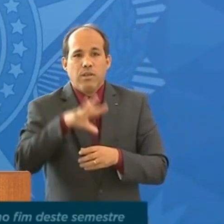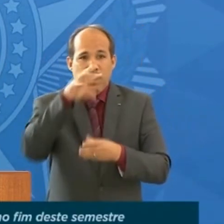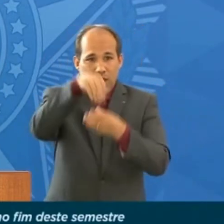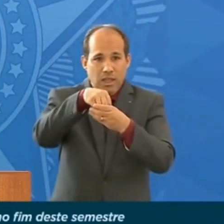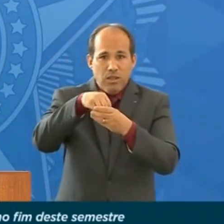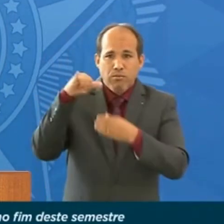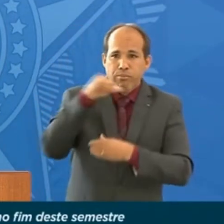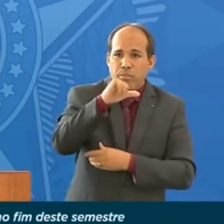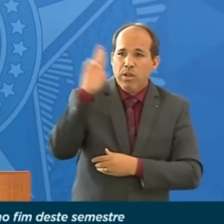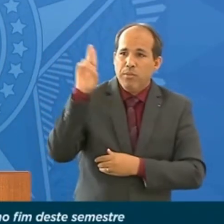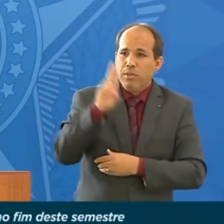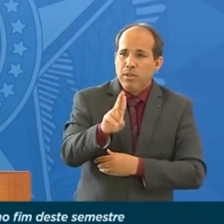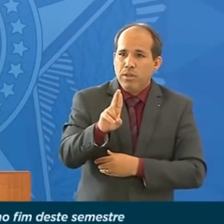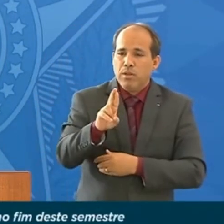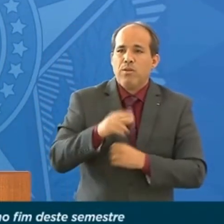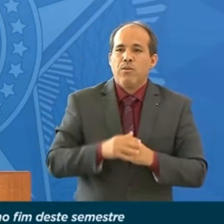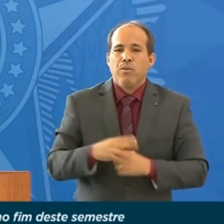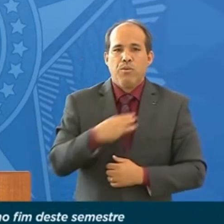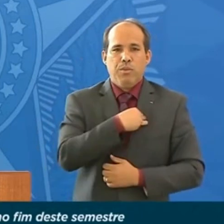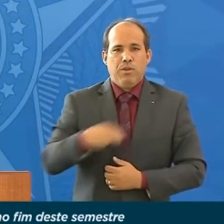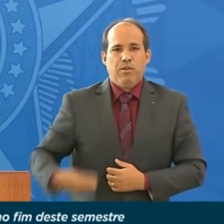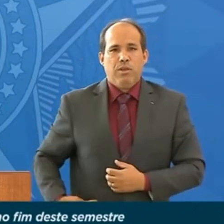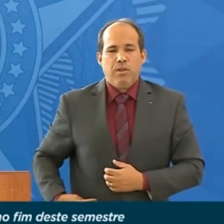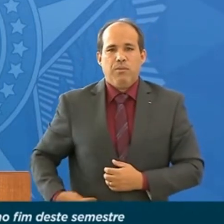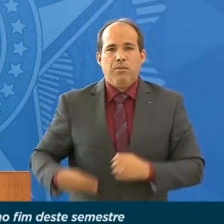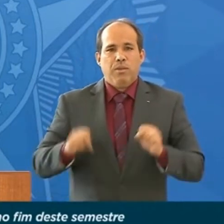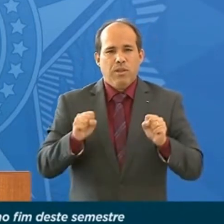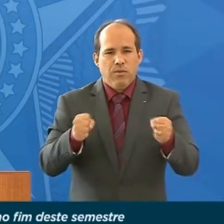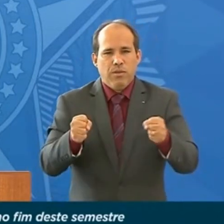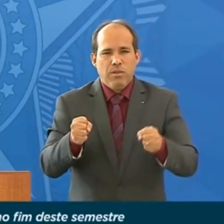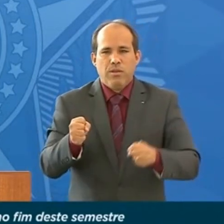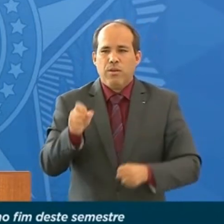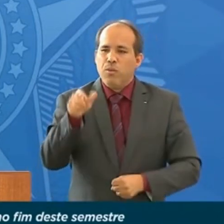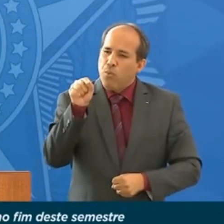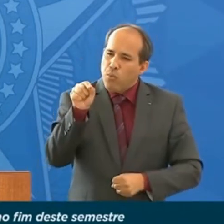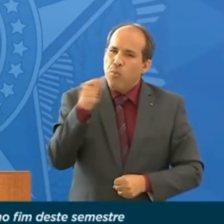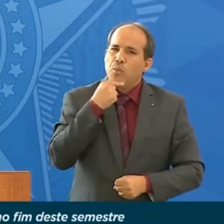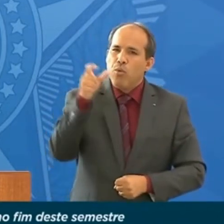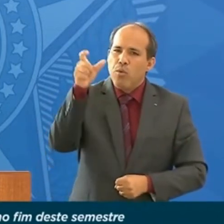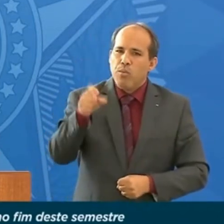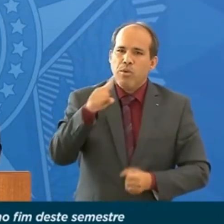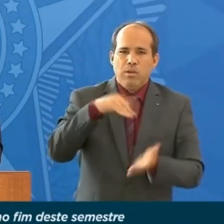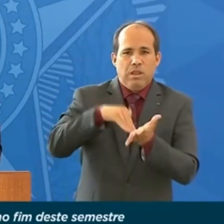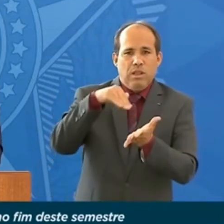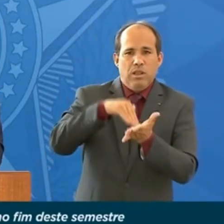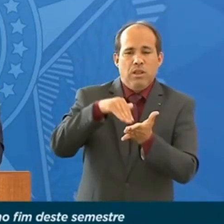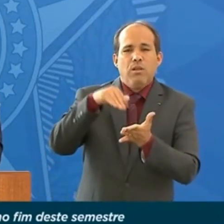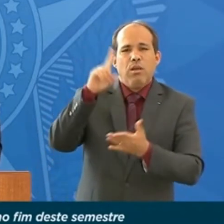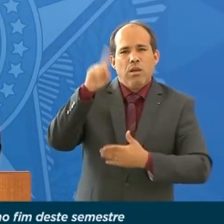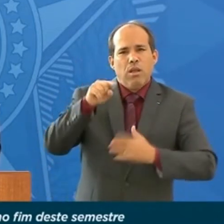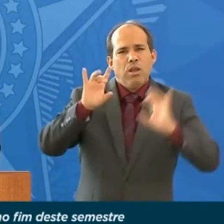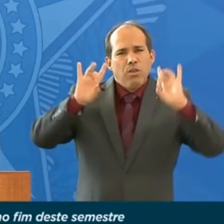um general do Ministério da Defesa, que é especialista em Cyber Security,